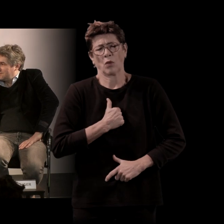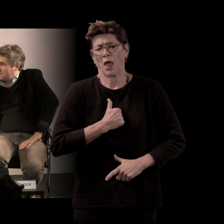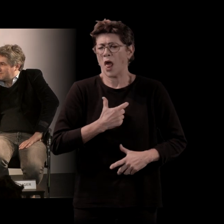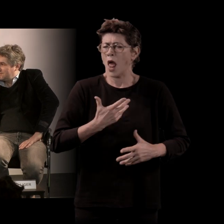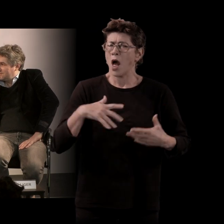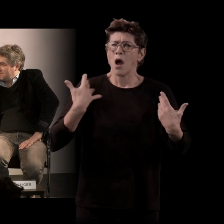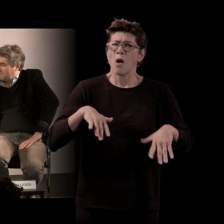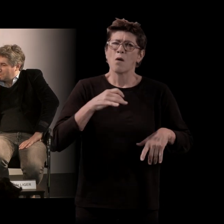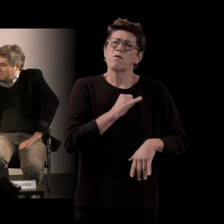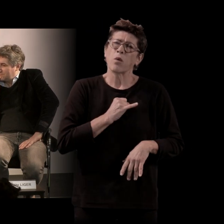ne peux même pas vous en parler.